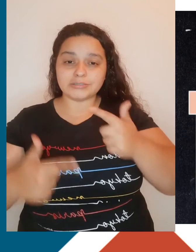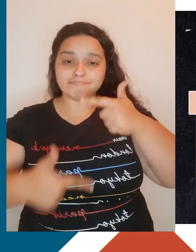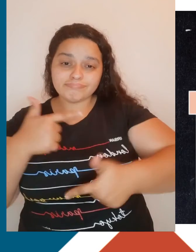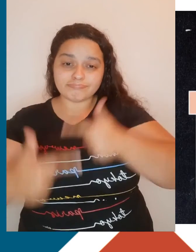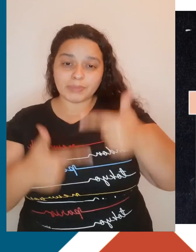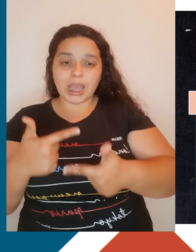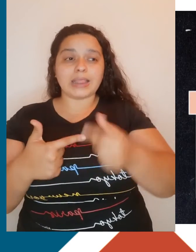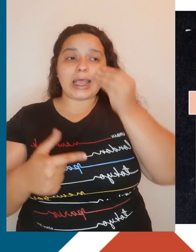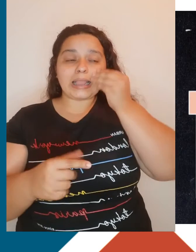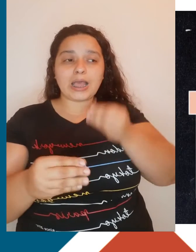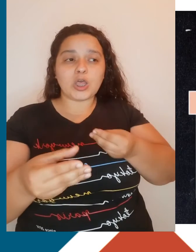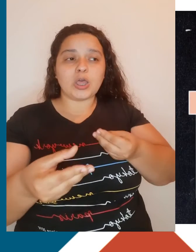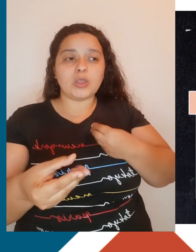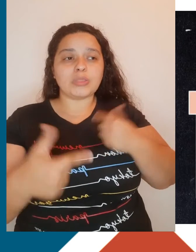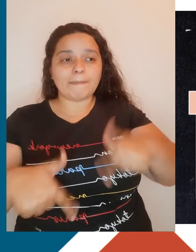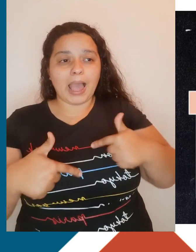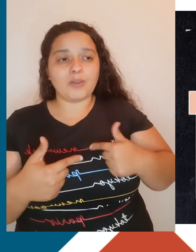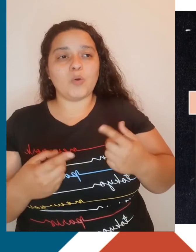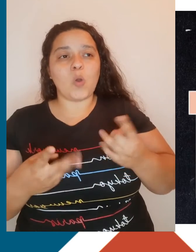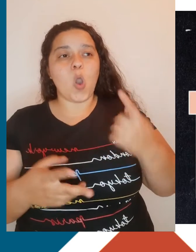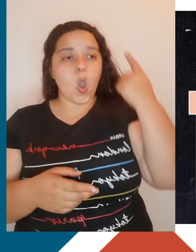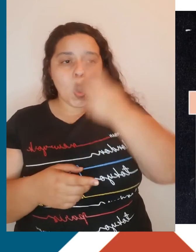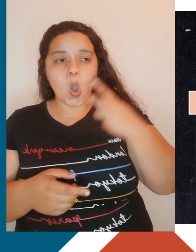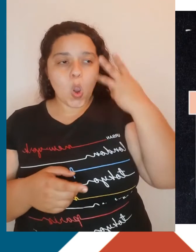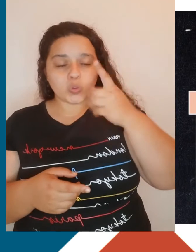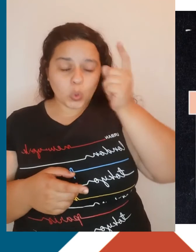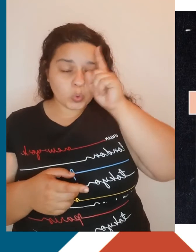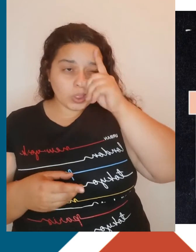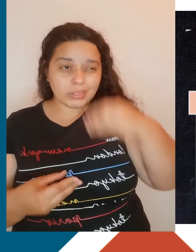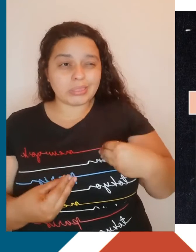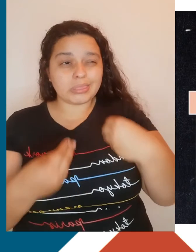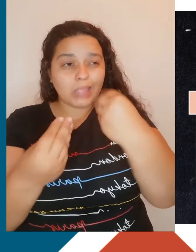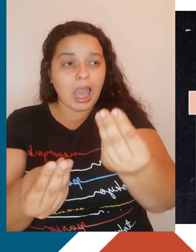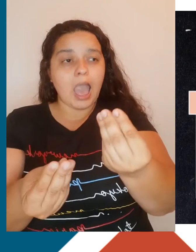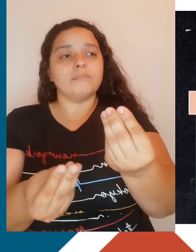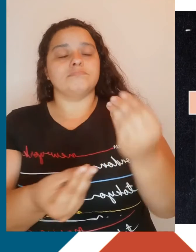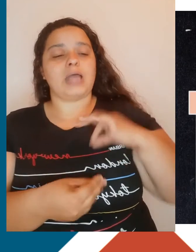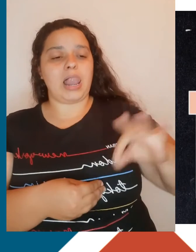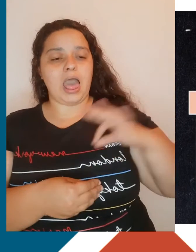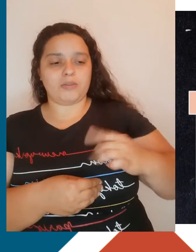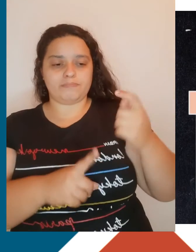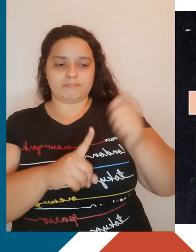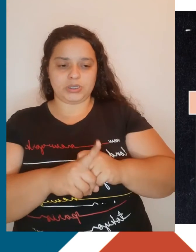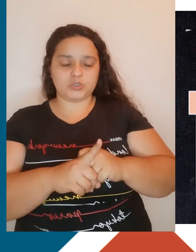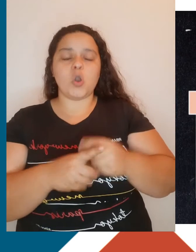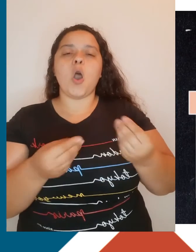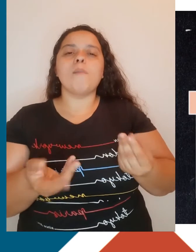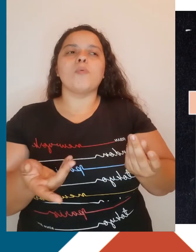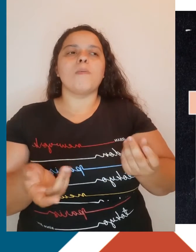um salário. A única forma de acabar com essa exploração, segundo os comunistas, seria pela tomada do